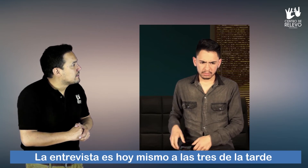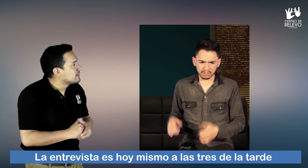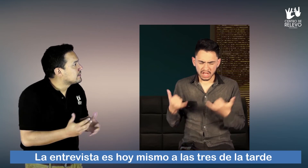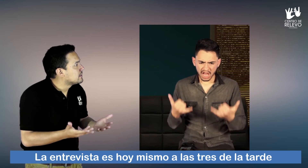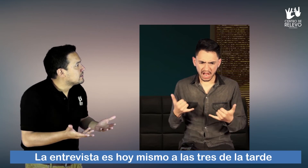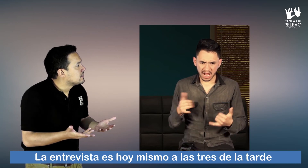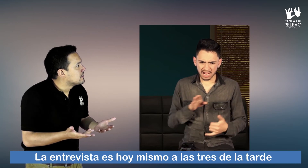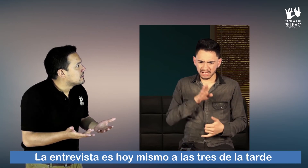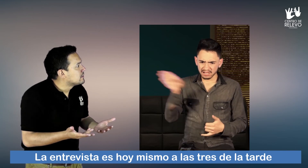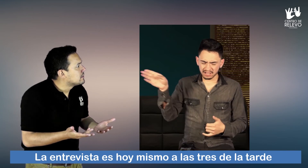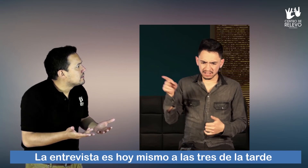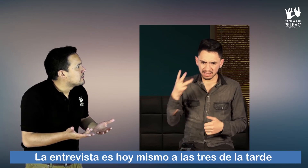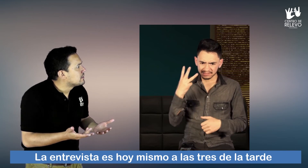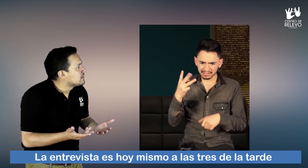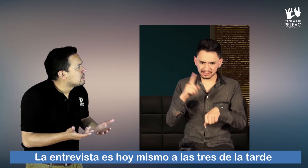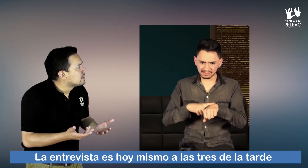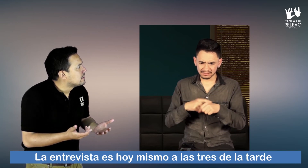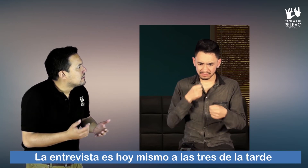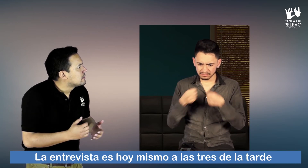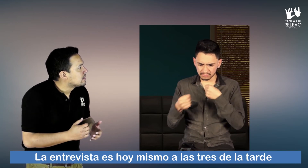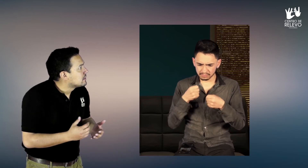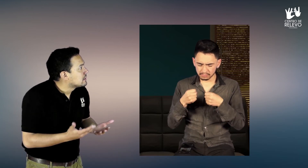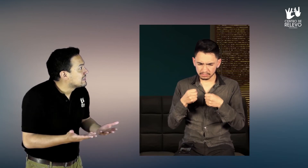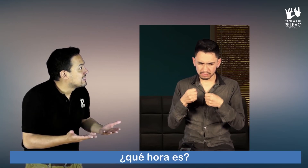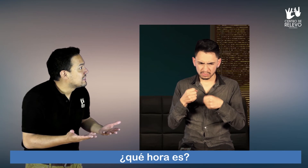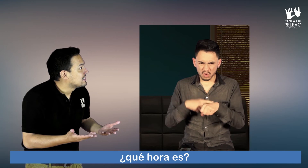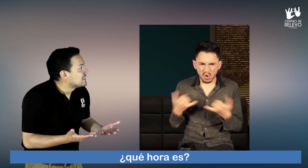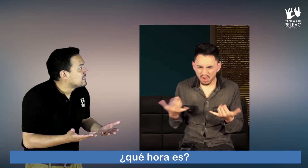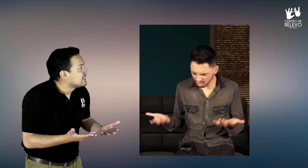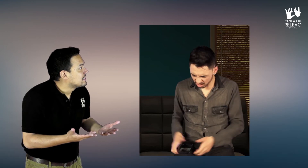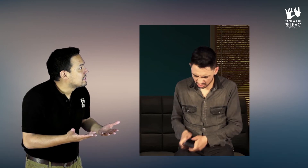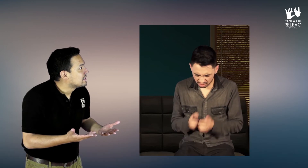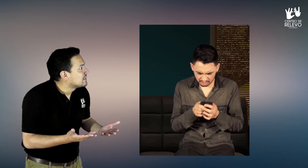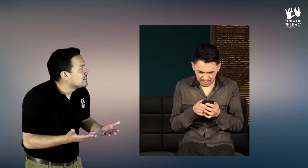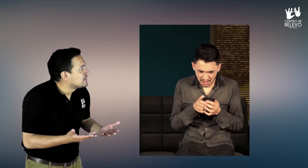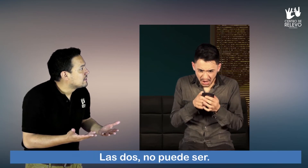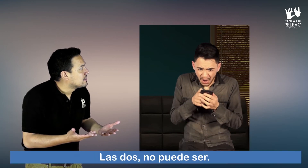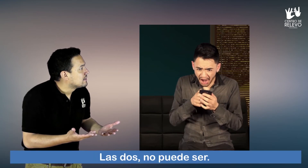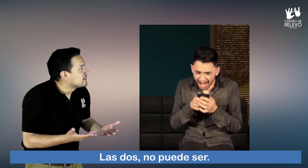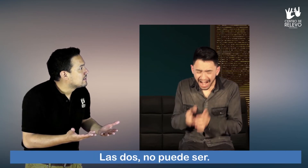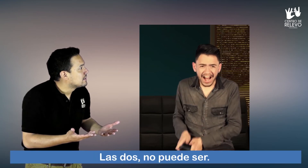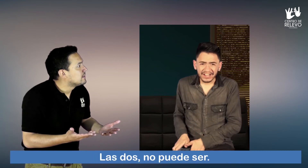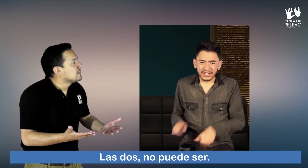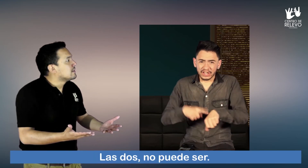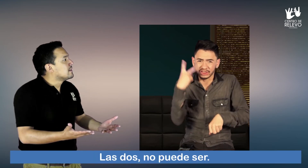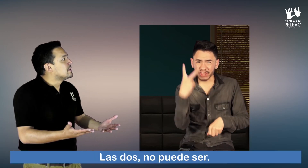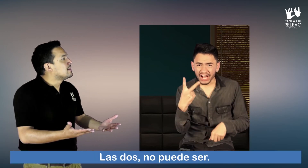hoy mismo a las 3 de la tarde. ¿Qué hora es? ¡Las 2! ¡No puede ser!